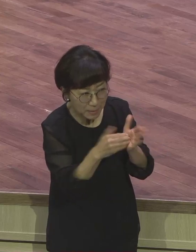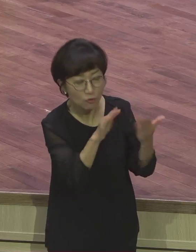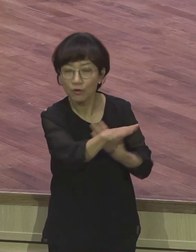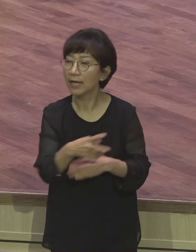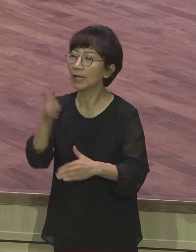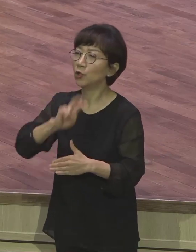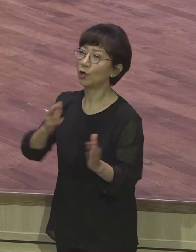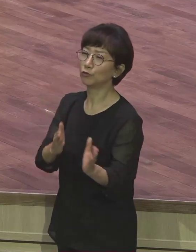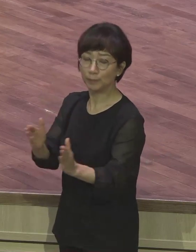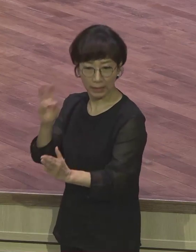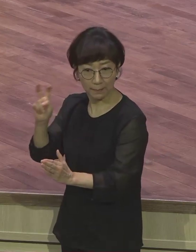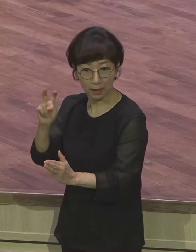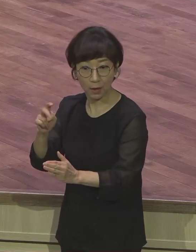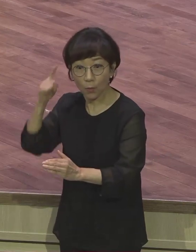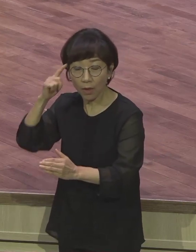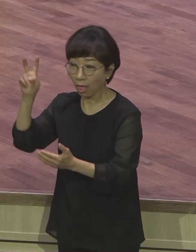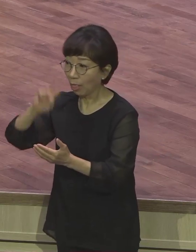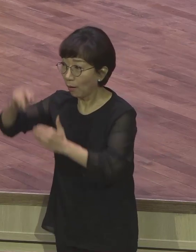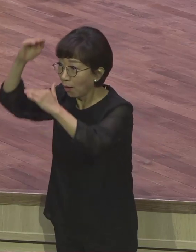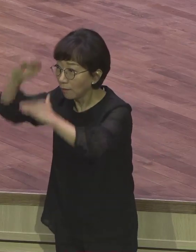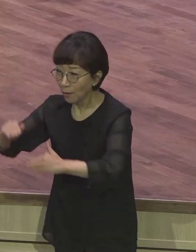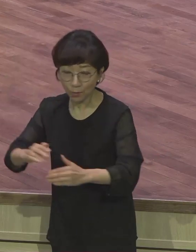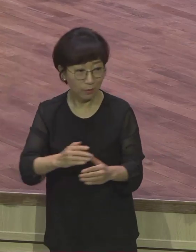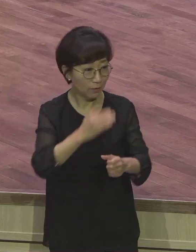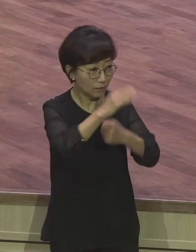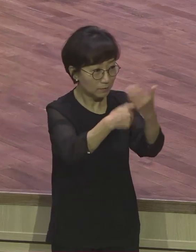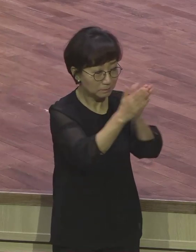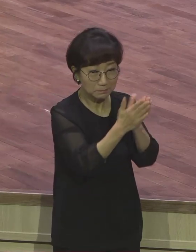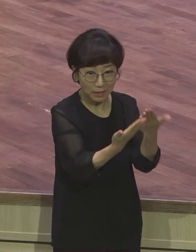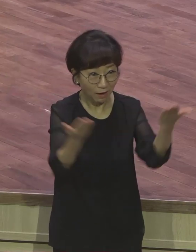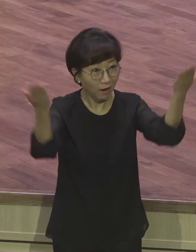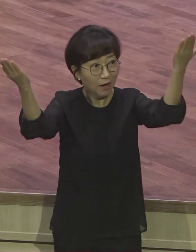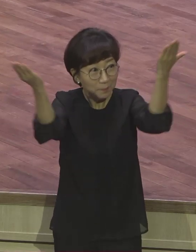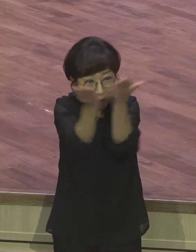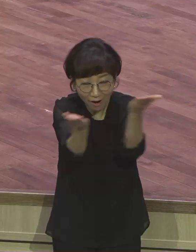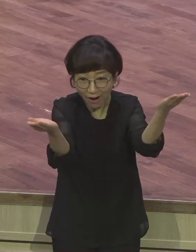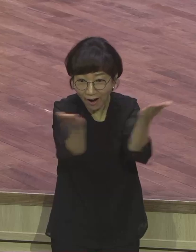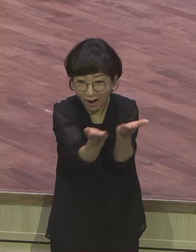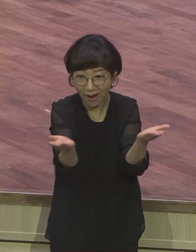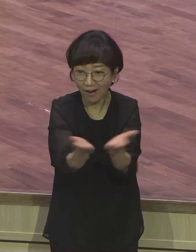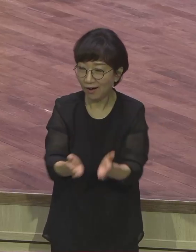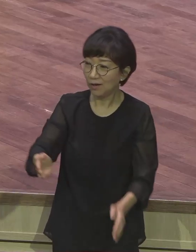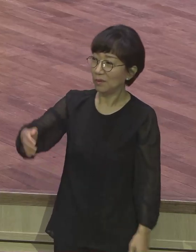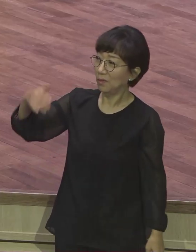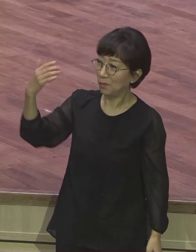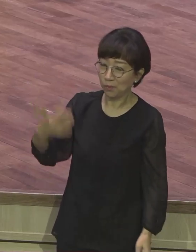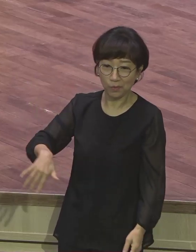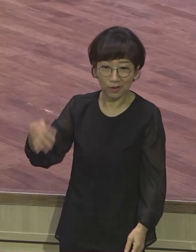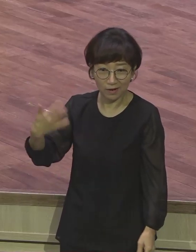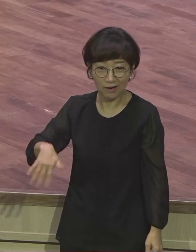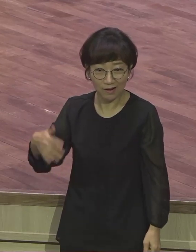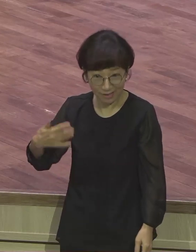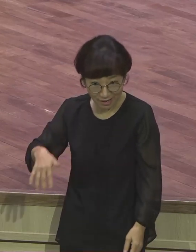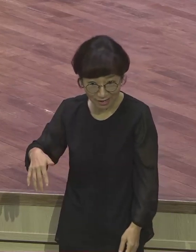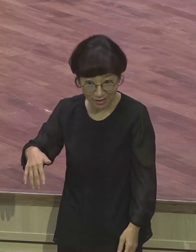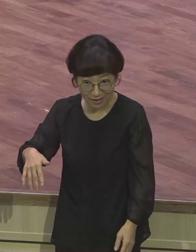성경이 하는 말씀이에요. 성가대 잔양이 아니에요. 하나님 말씀이라고요. 하나님 말씀을 찬양한 거라고요.